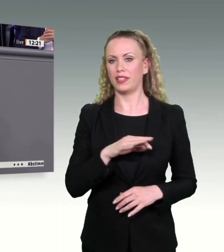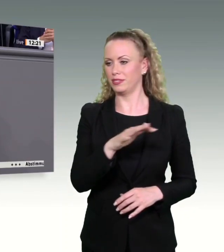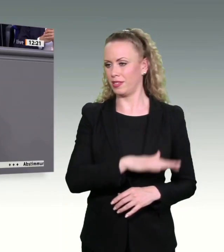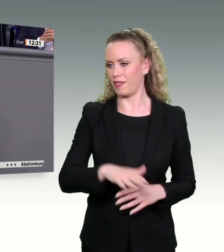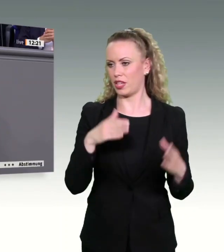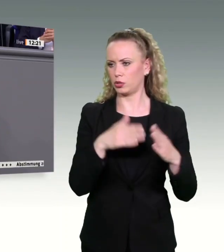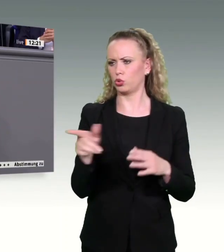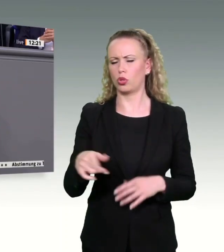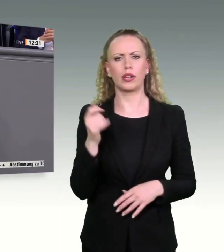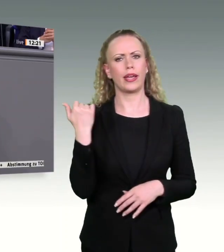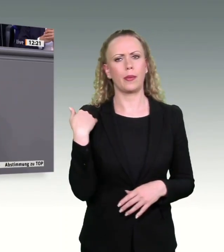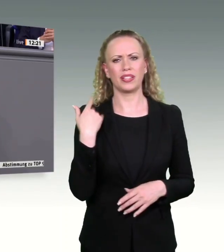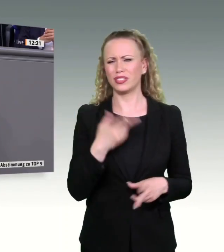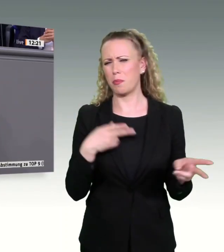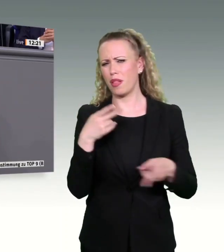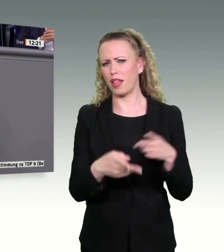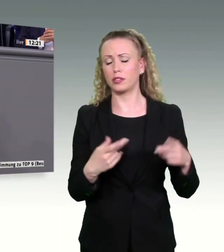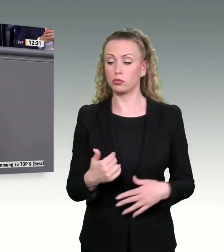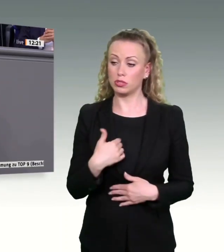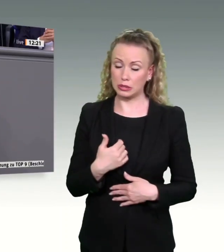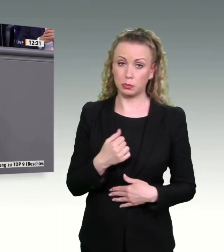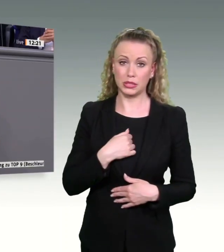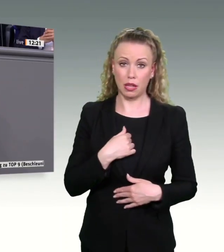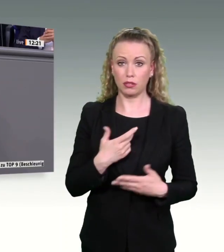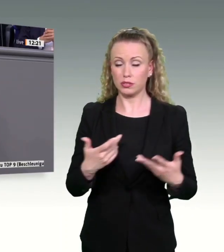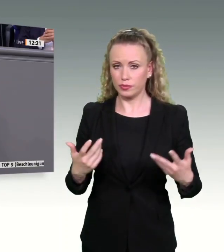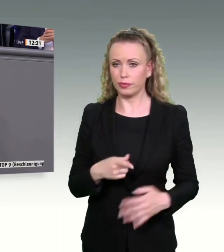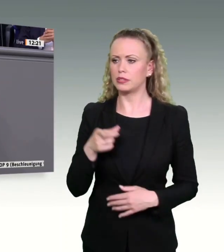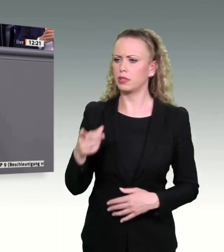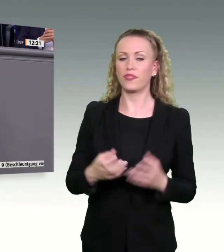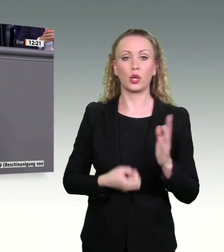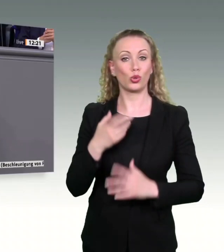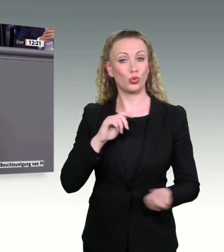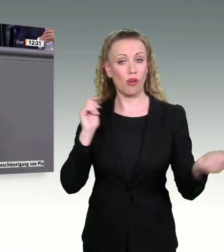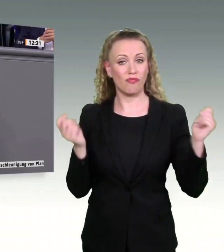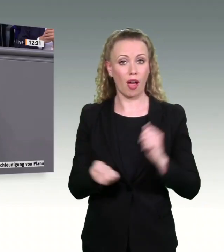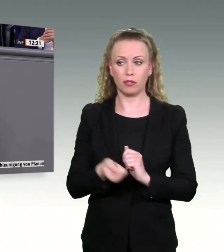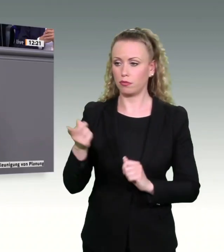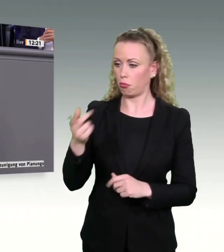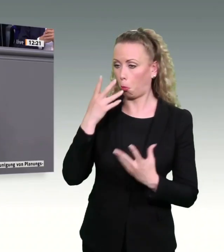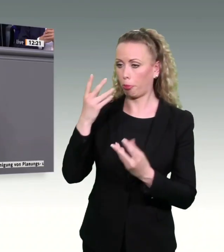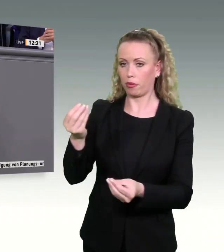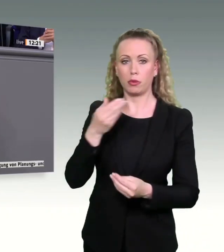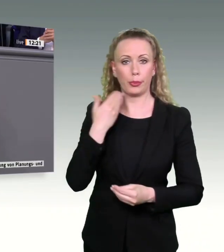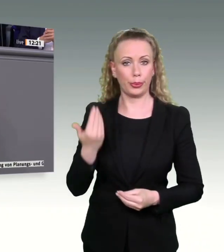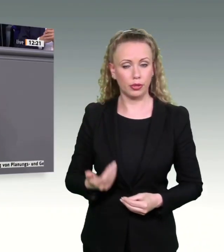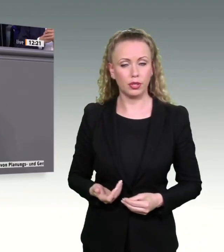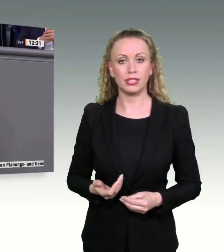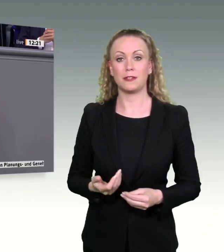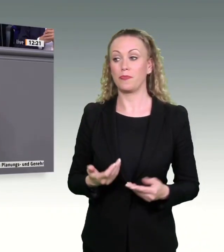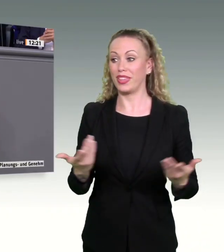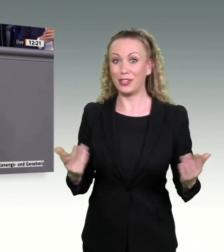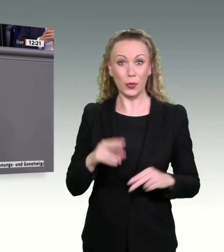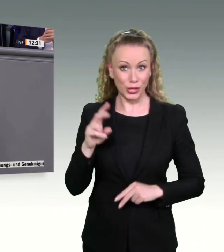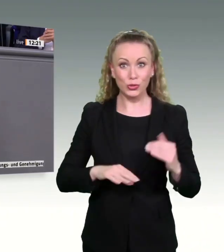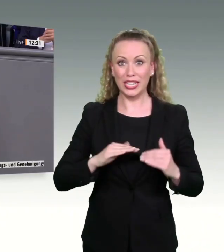meine Befürchtung ist, wenn der Kulturwandel bei Ihnen nicht ankommt, in die Zukunft zu schauen und daran mitzuarbeiten, auf allen Ebenen. Und das fängt bei den